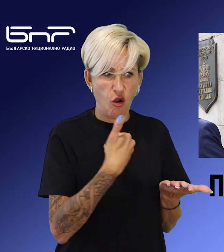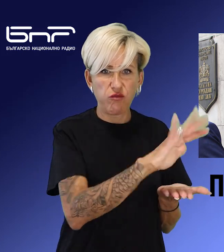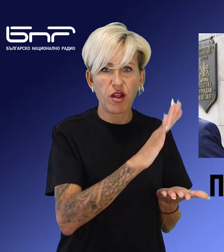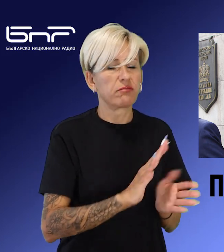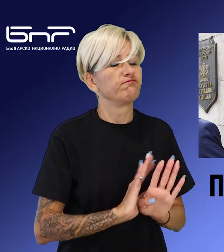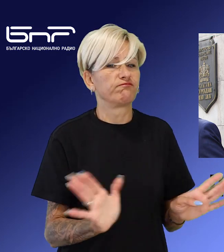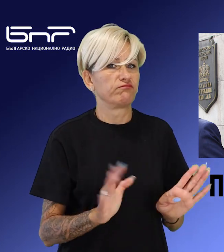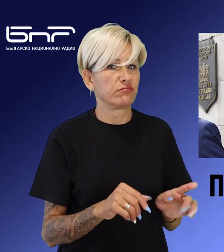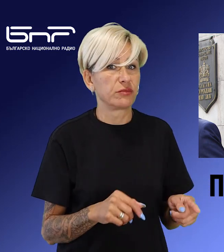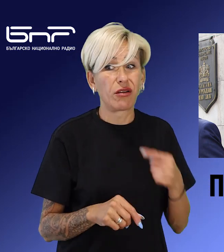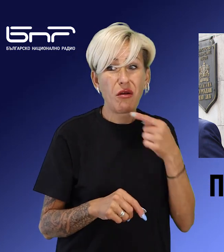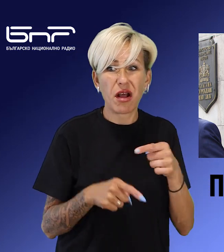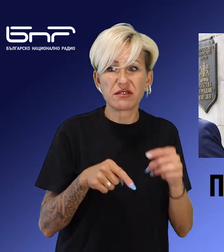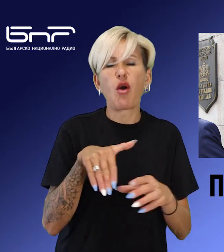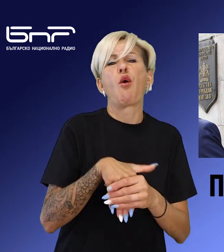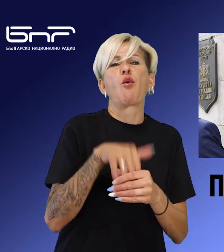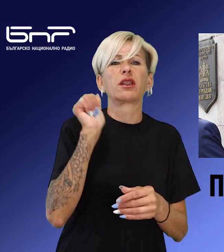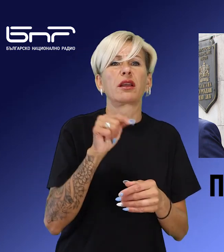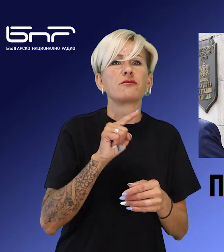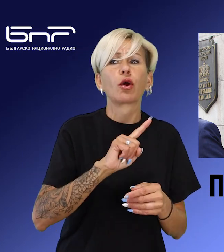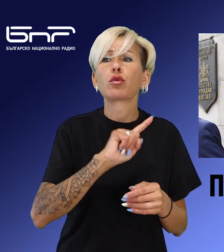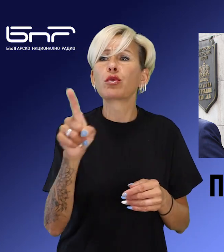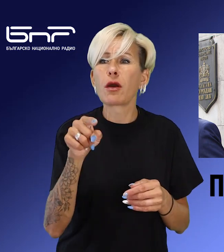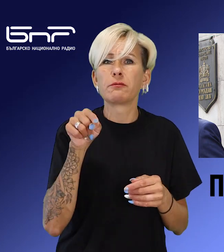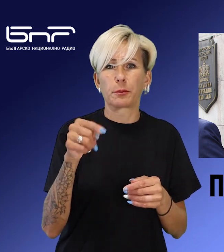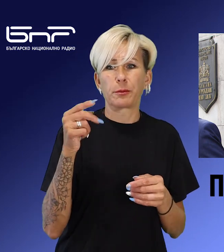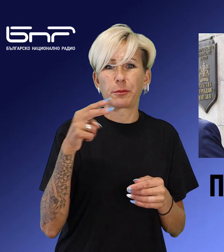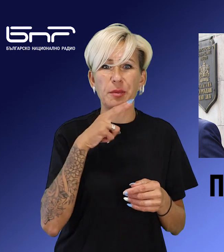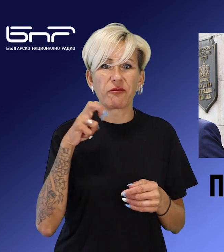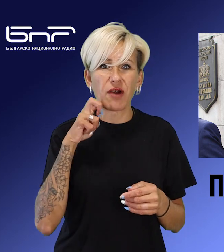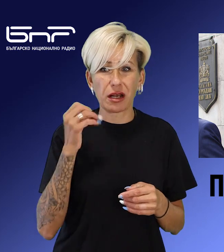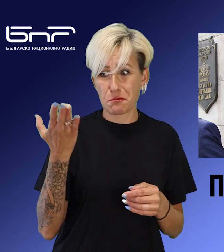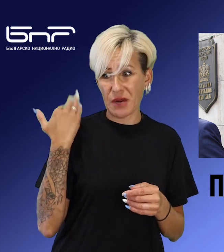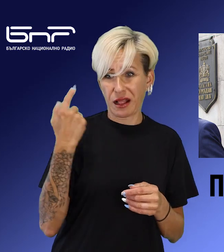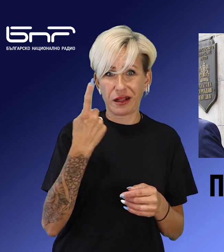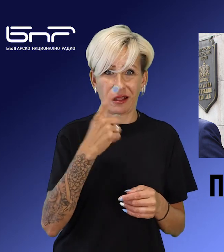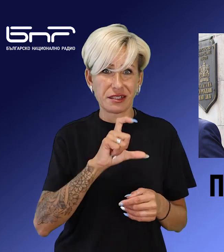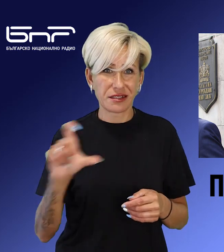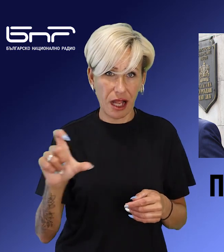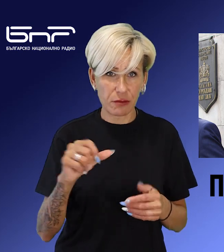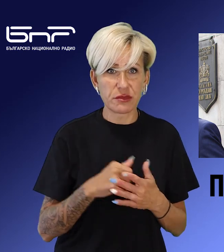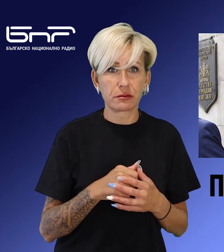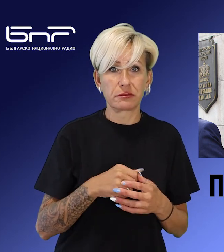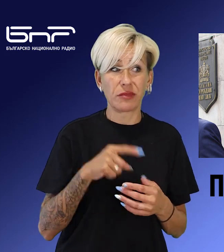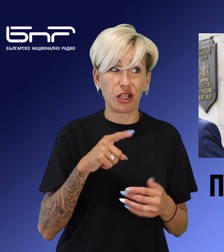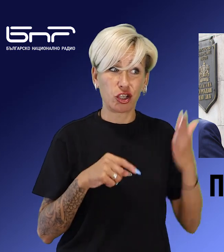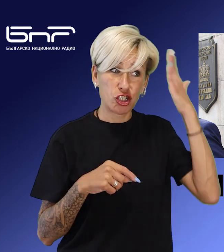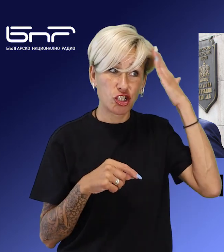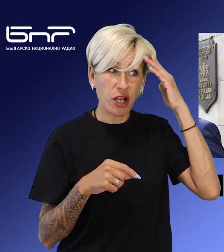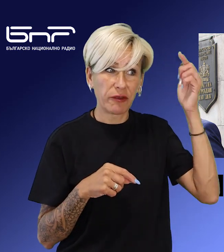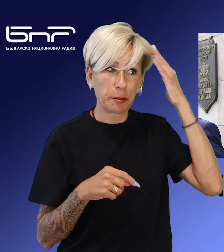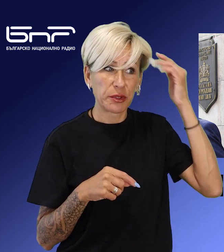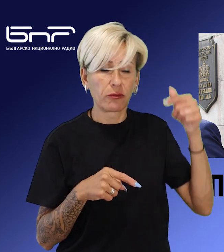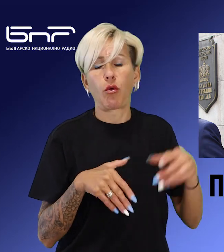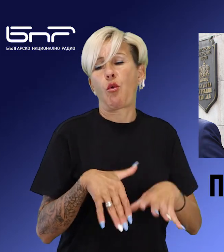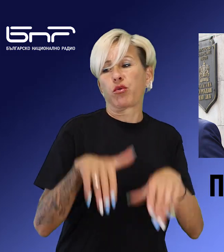Отказът е изпратен до Мевере. Припомням, миналата седмица държавният глава обяви, че отказва да подпише указ за